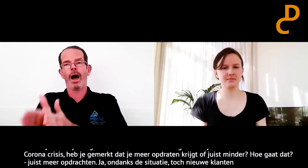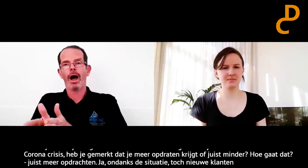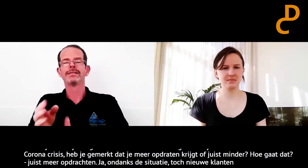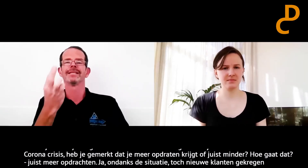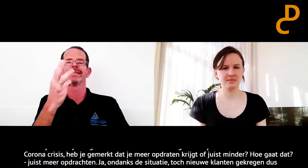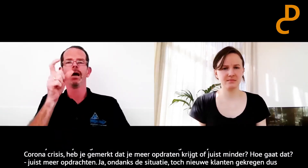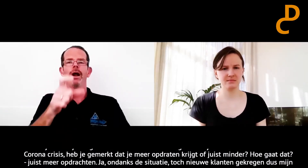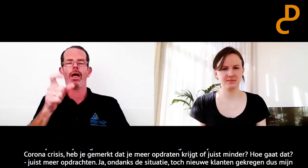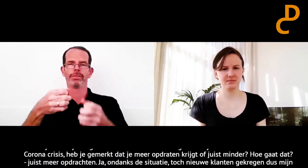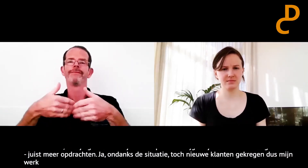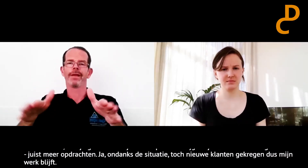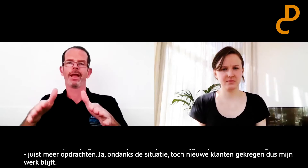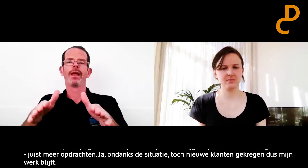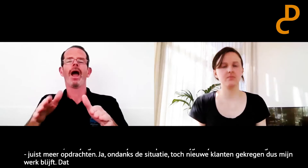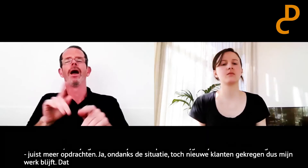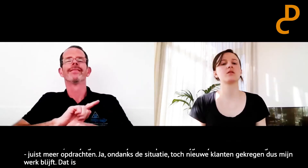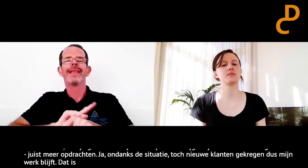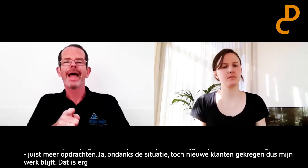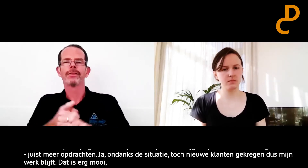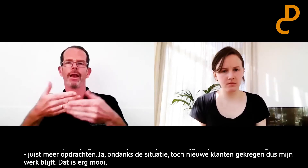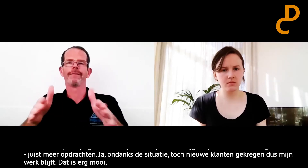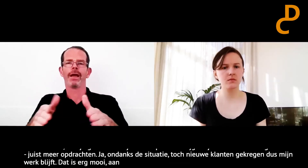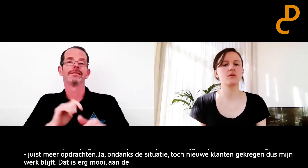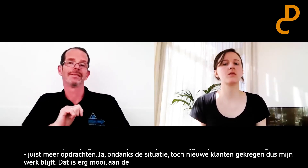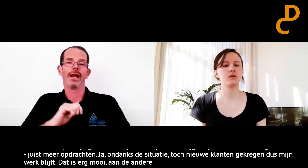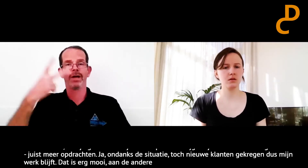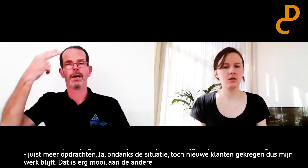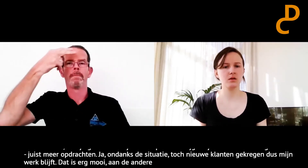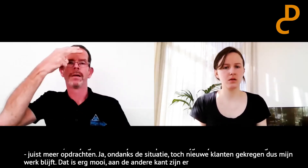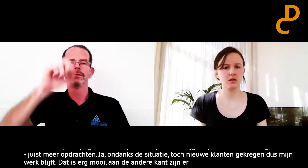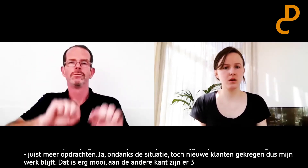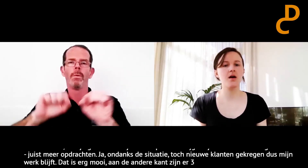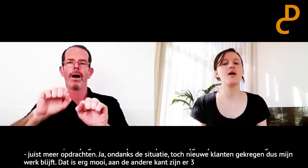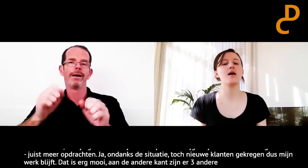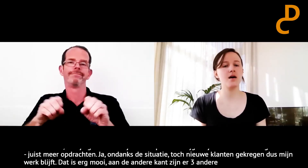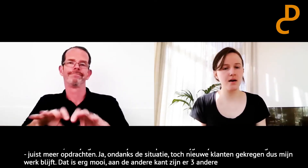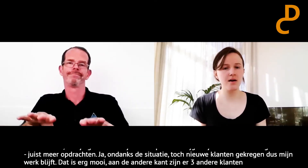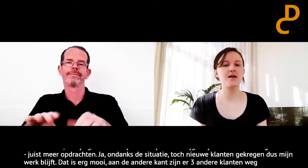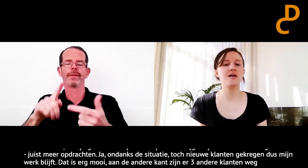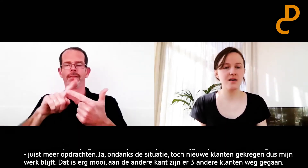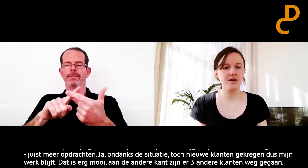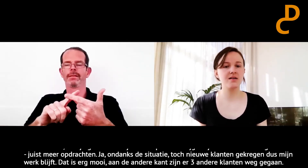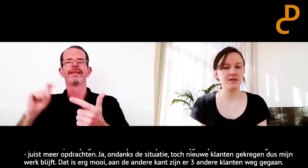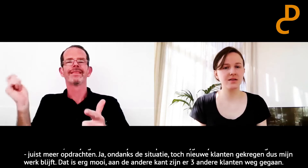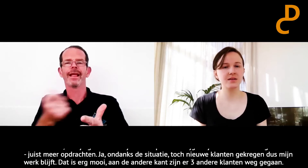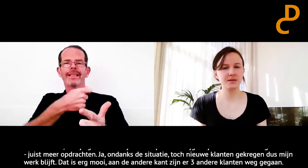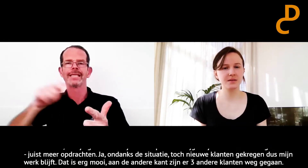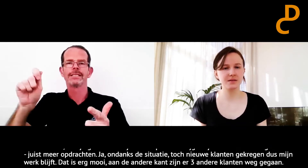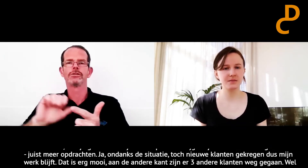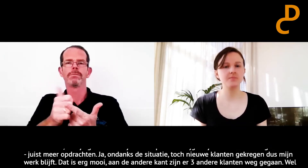mooi. Maar aan de andere kant zijn er wel drie klanten weggegaan. Wel tijdelijk weg. Bijvoorbeeld bij de kapper die we schoonmaken.